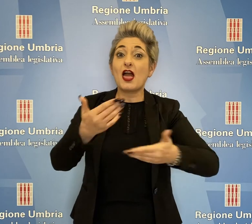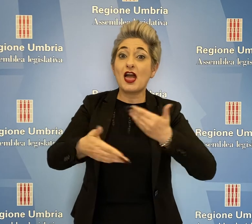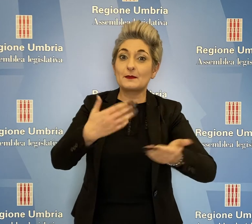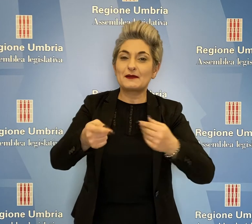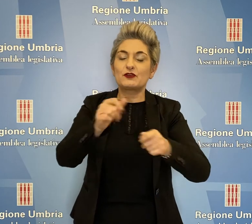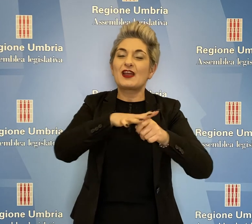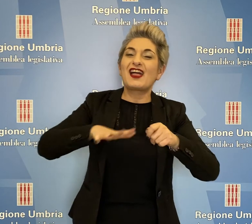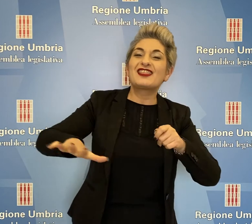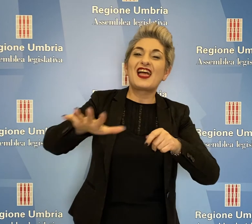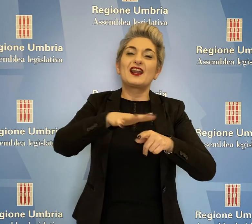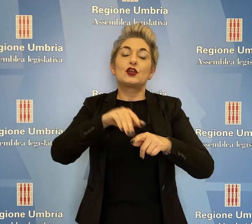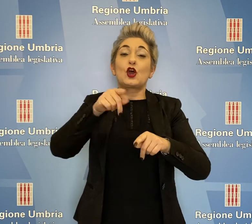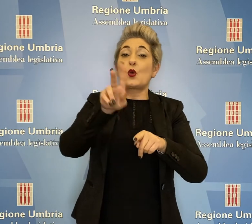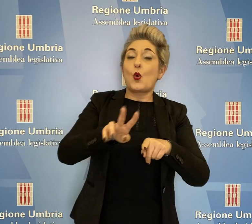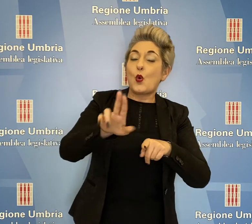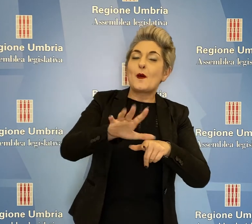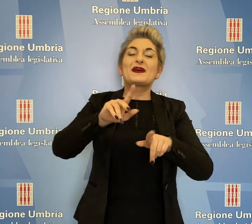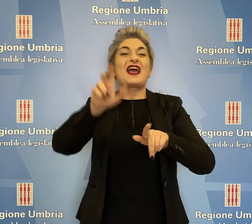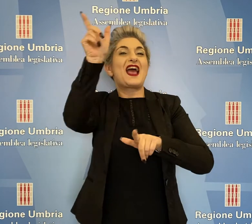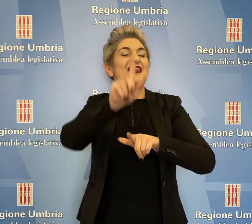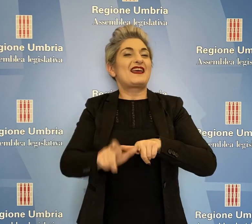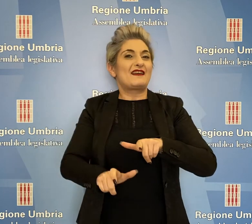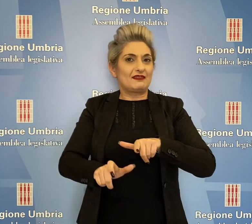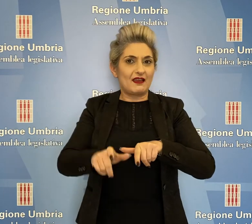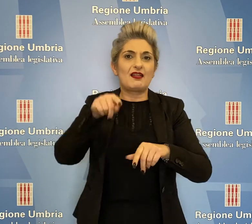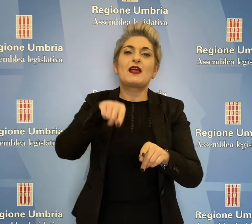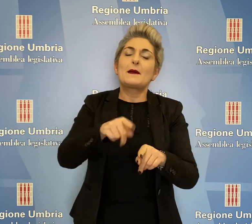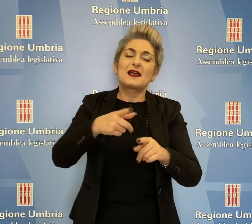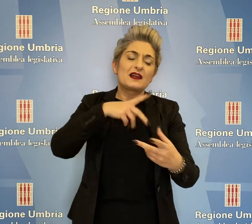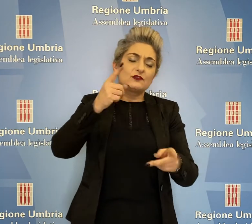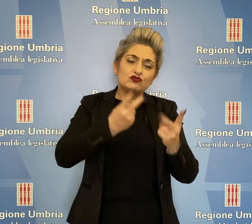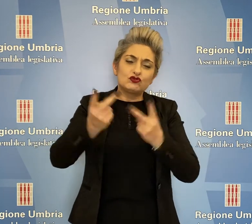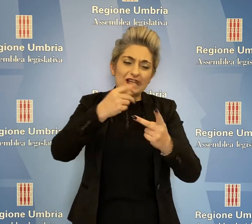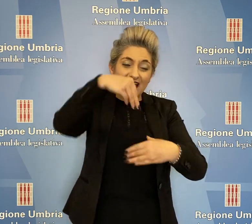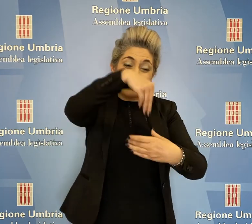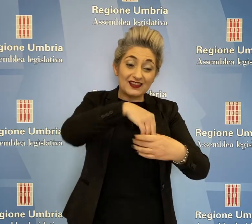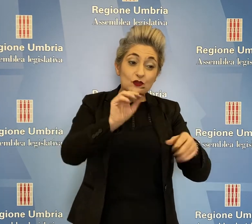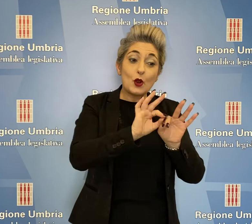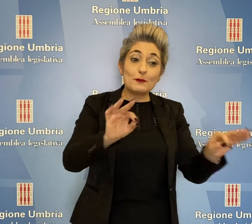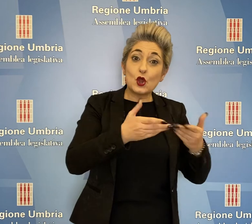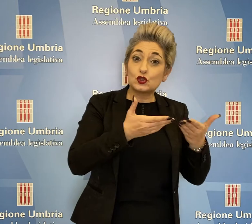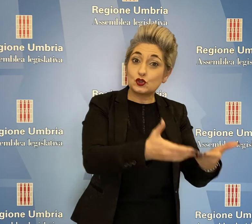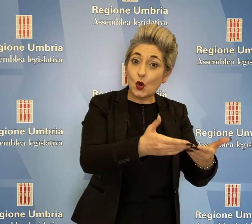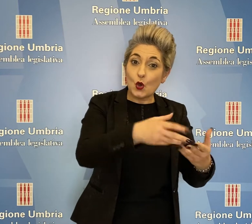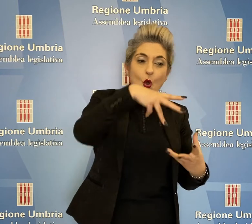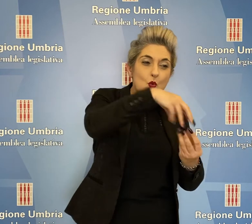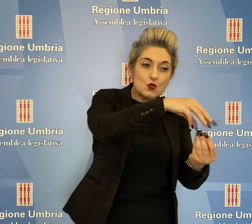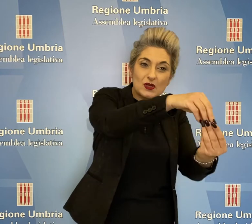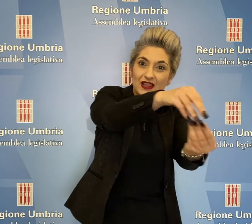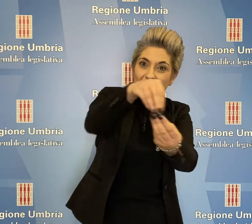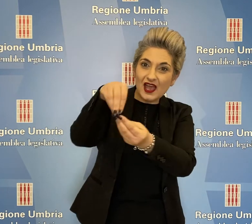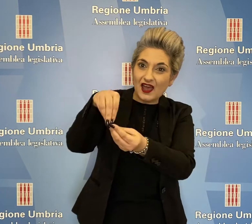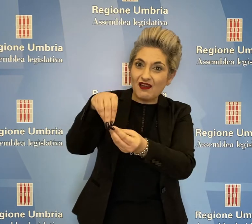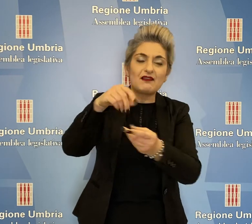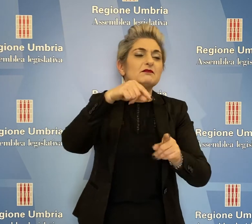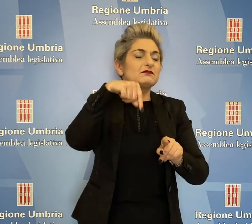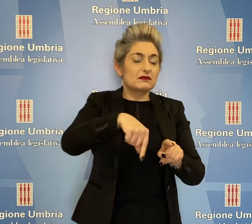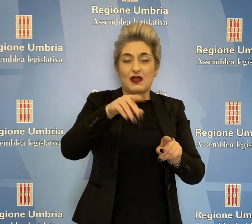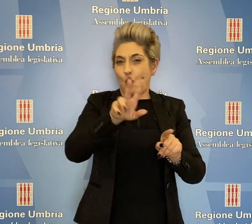il territorio nazionale, al fine di munire le unità operative di pronto soccorso degli ospedali Umbri di personale adeguato